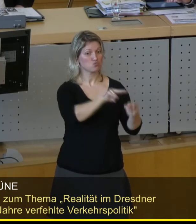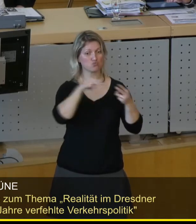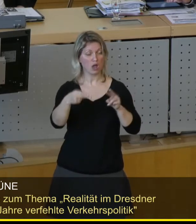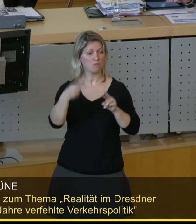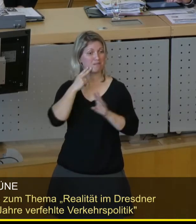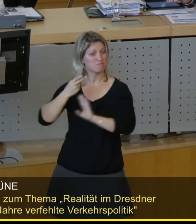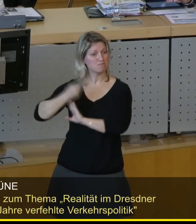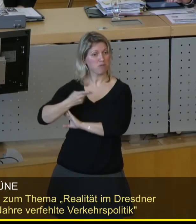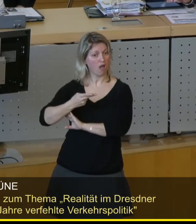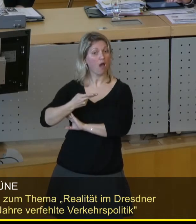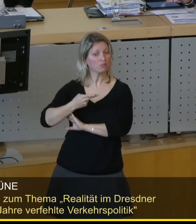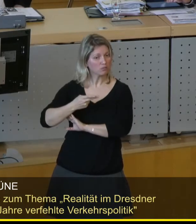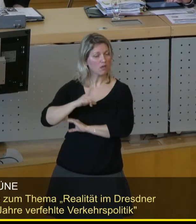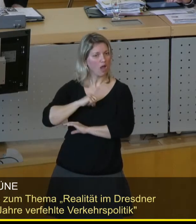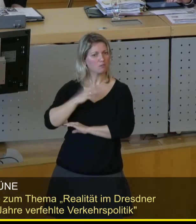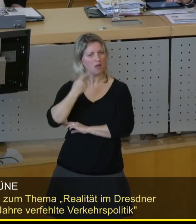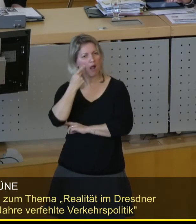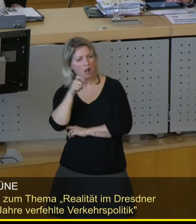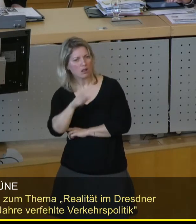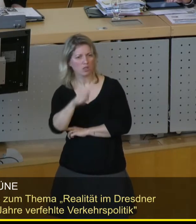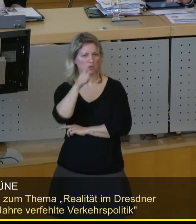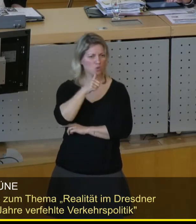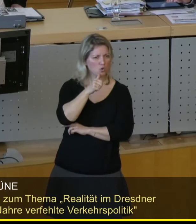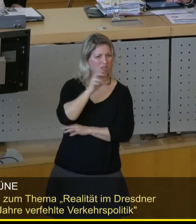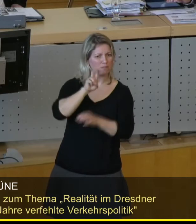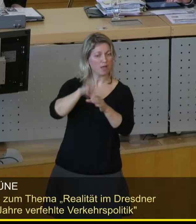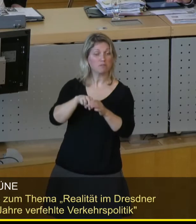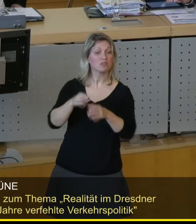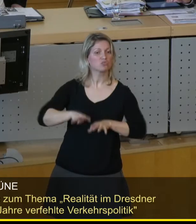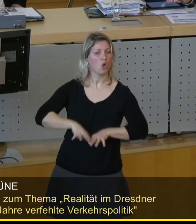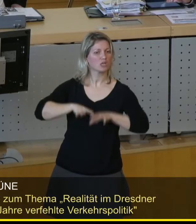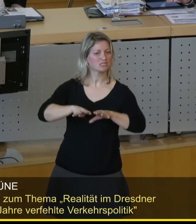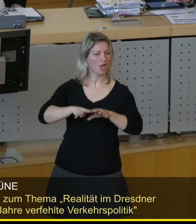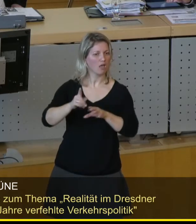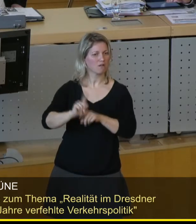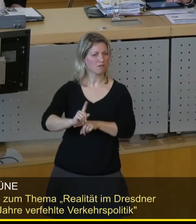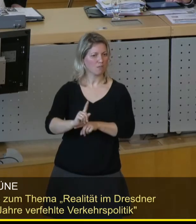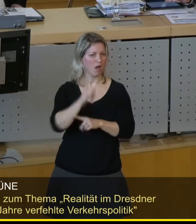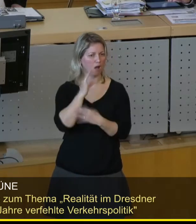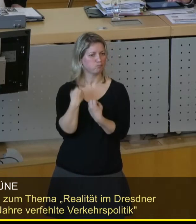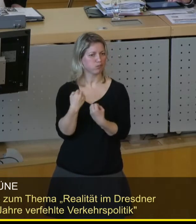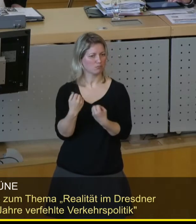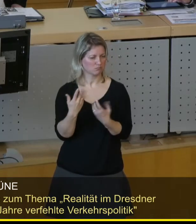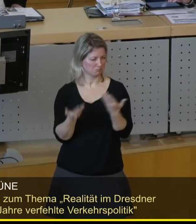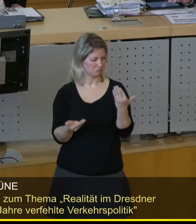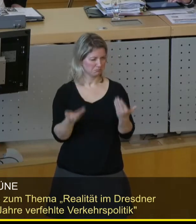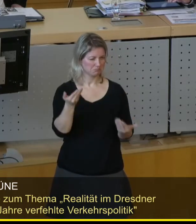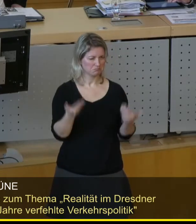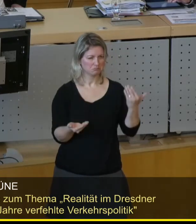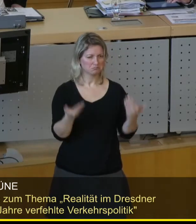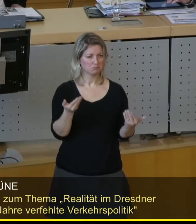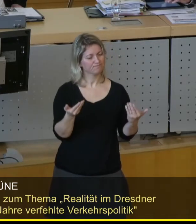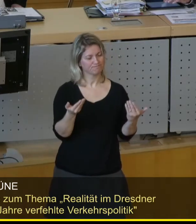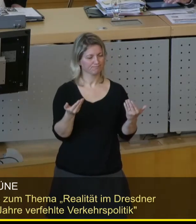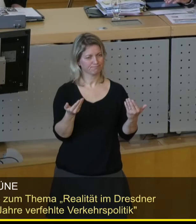mehr Leute mitfahren, die angewiesen sind, ältere, auch Jugendliche, fährt mit 19 kmh durch die Stadt. Da sehen Sie mal, wie das Gleichgewicht eben